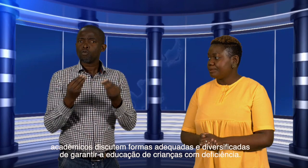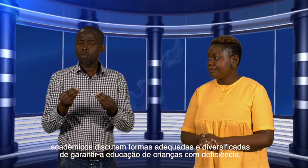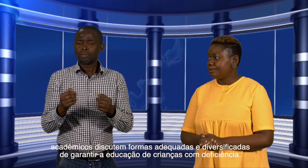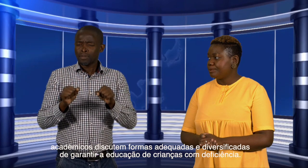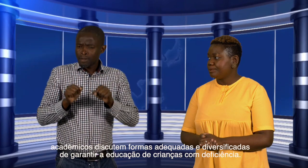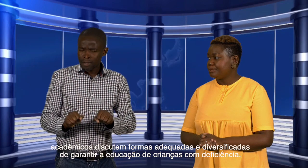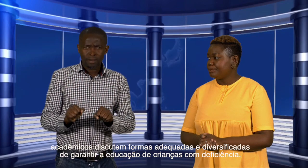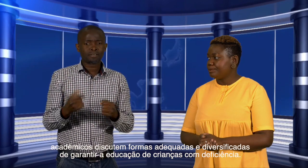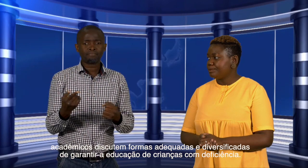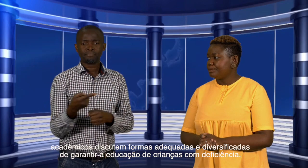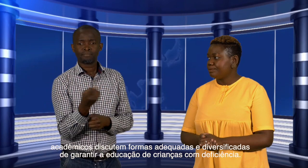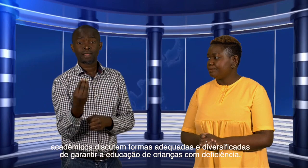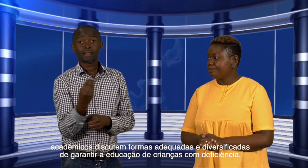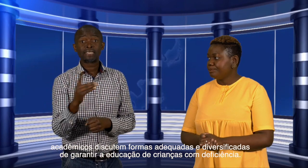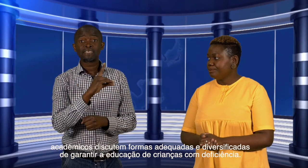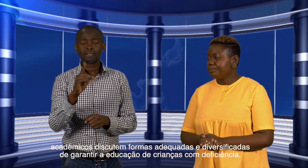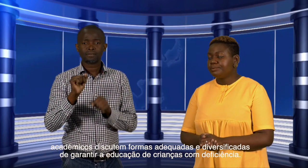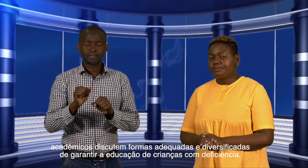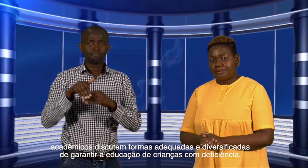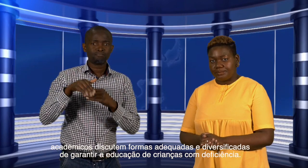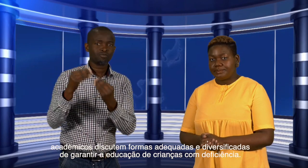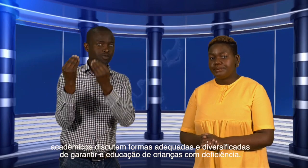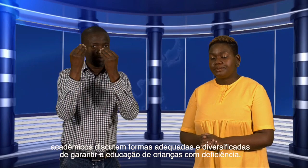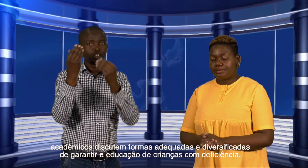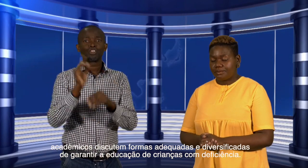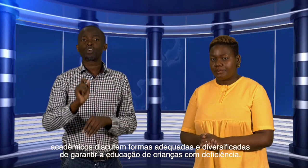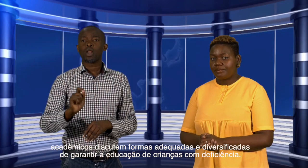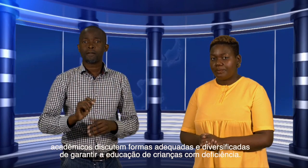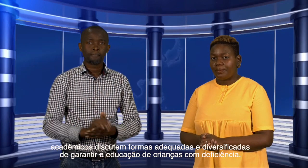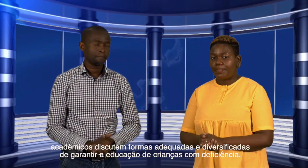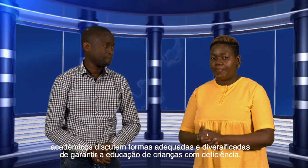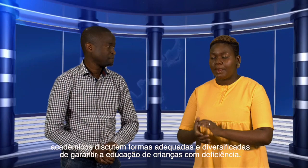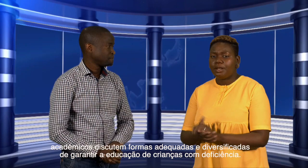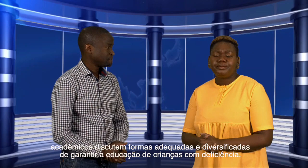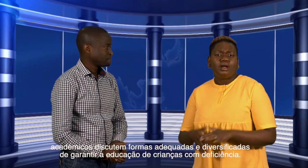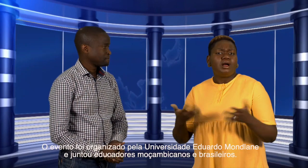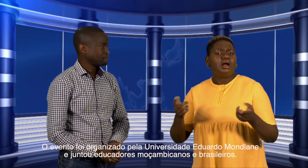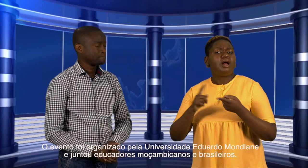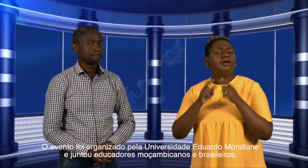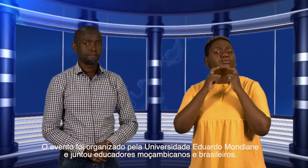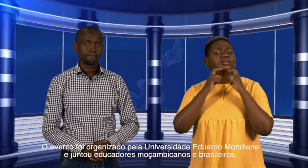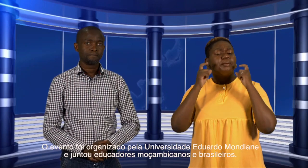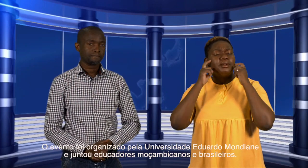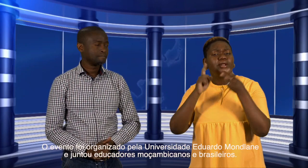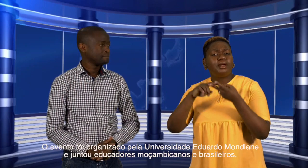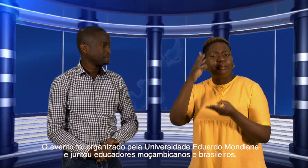diversificadas de garantir a educação de crianças com deficiência. O evento foi organizado pela